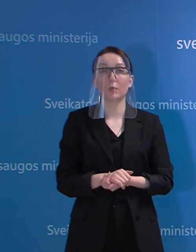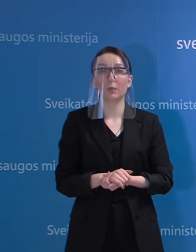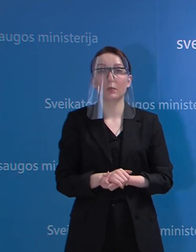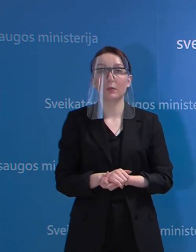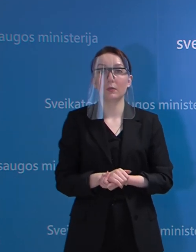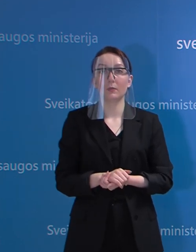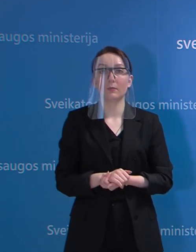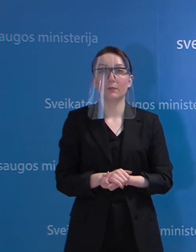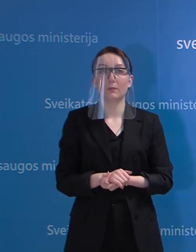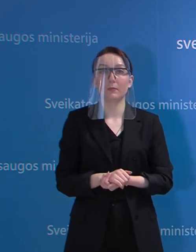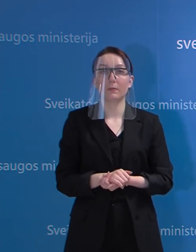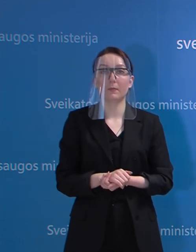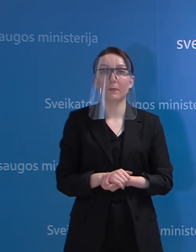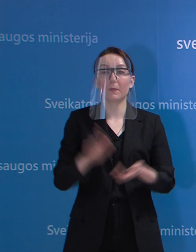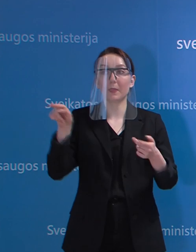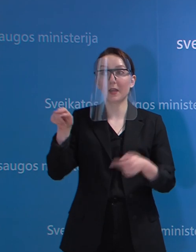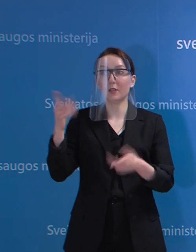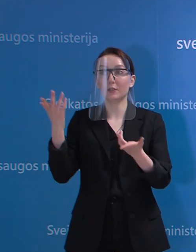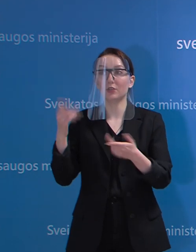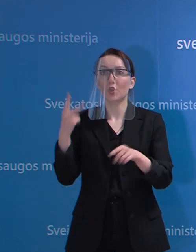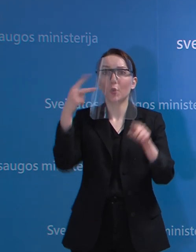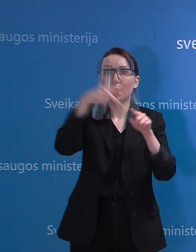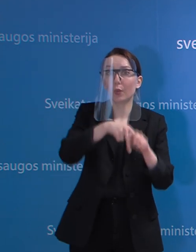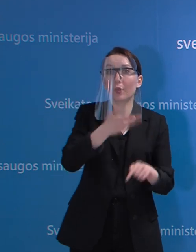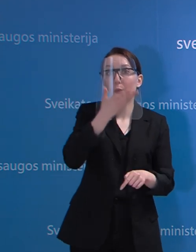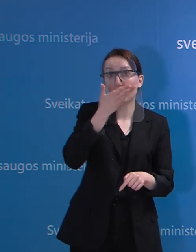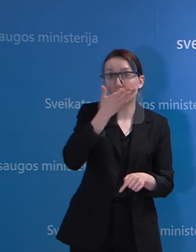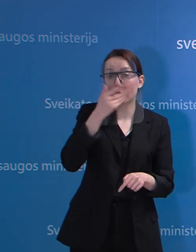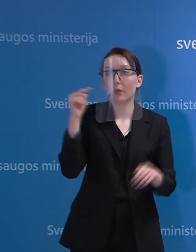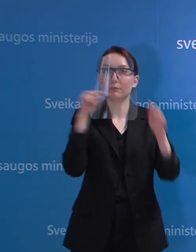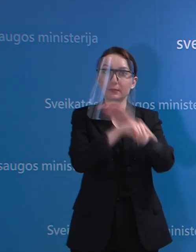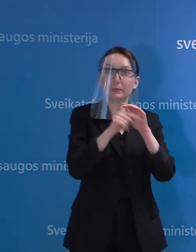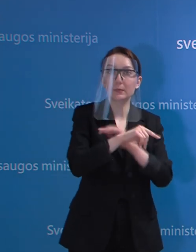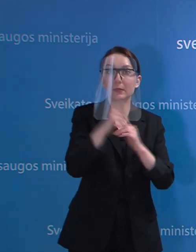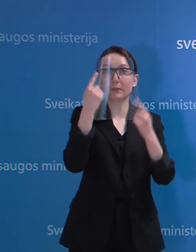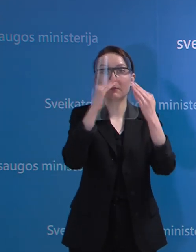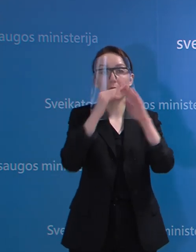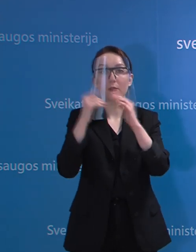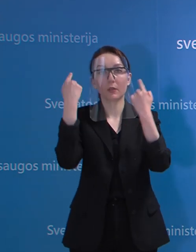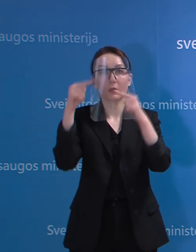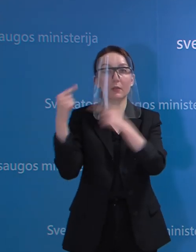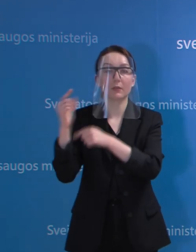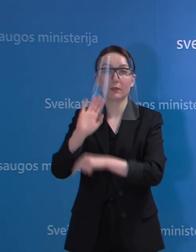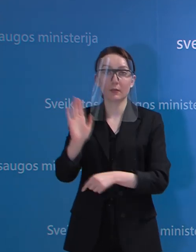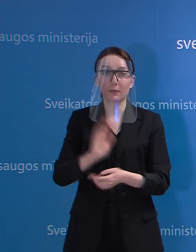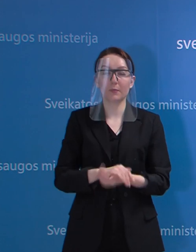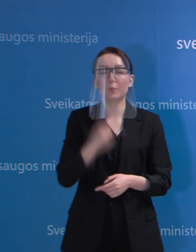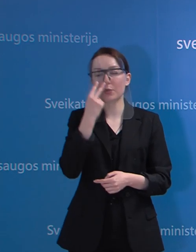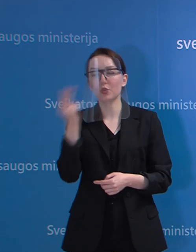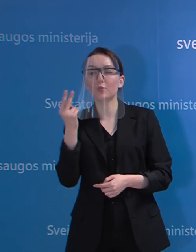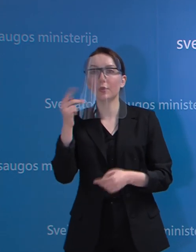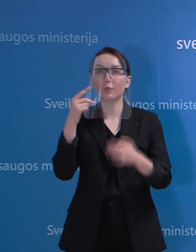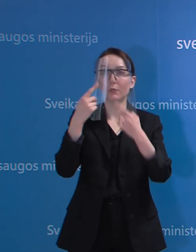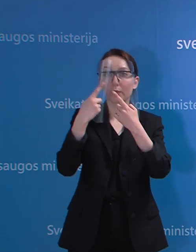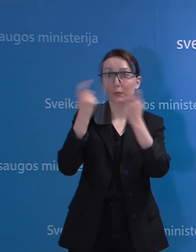tam tikrai didesnė apkrovimai. Tai pasitarsim, pasižiūrėsim, ką mes galim skelbti